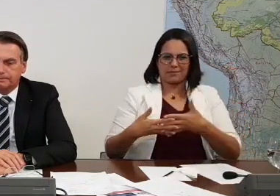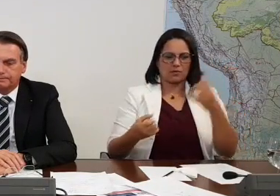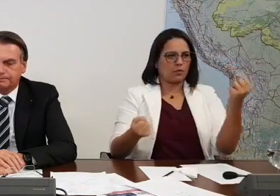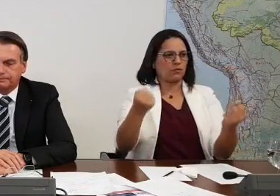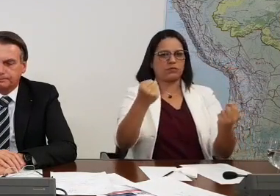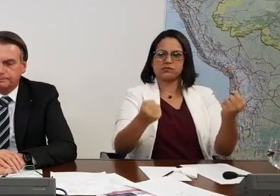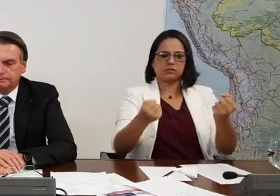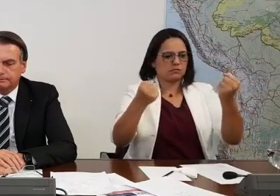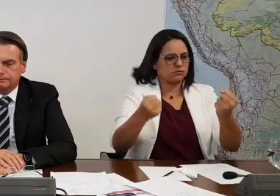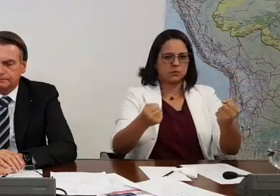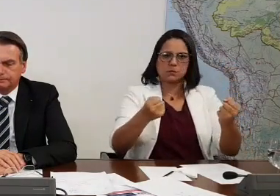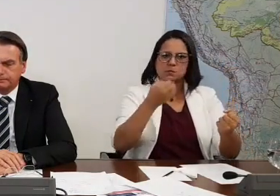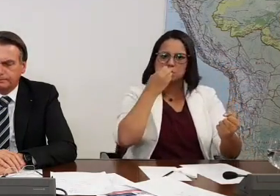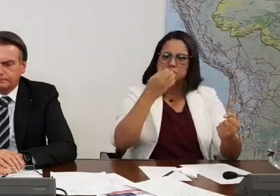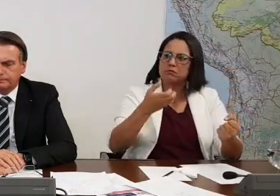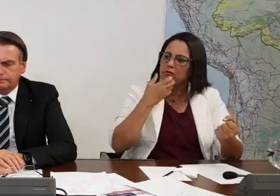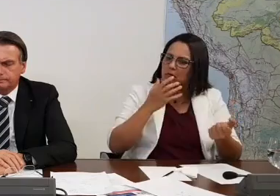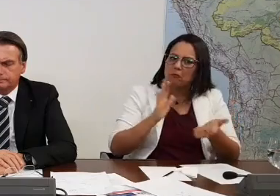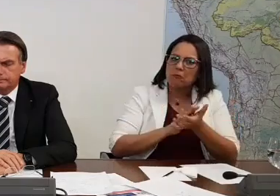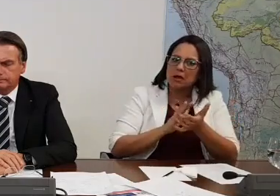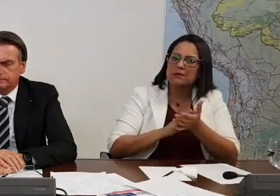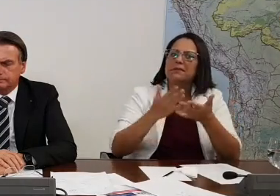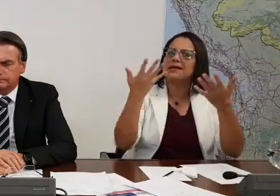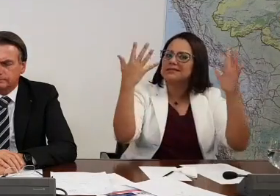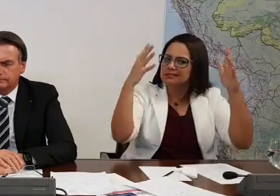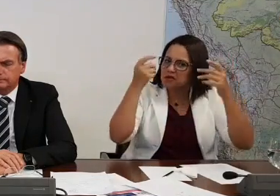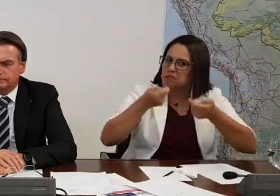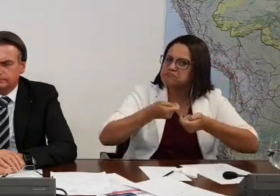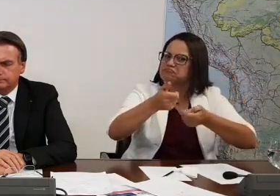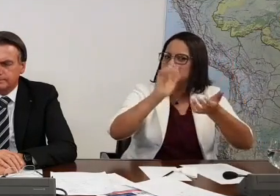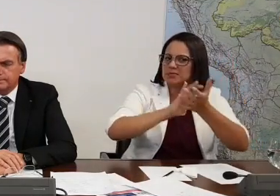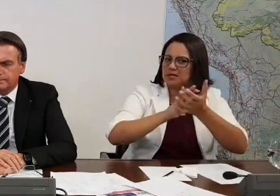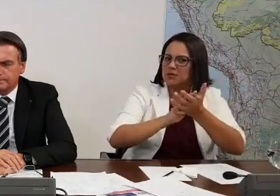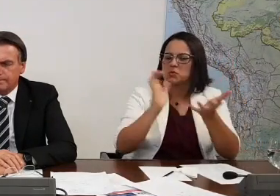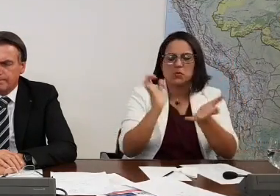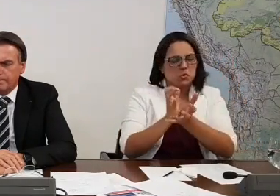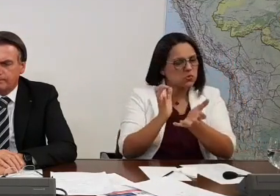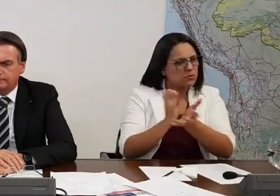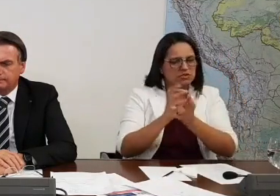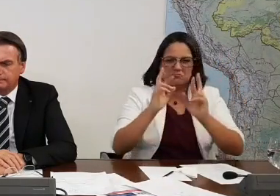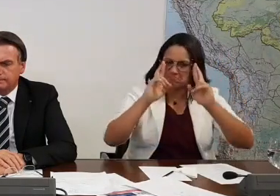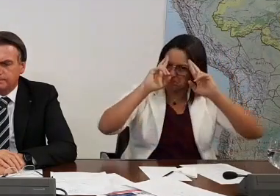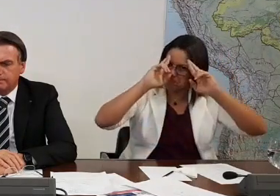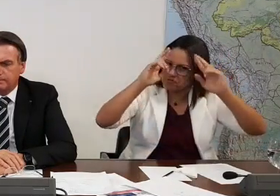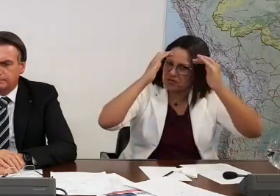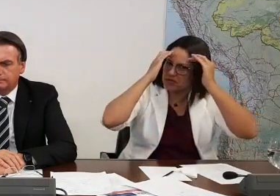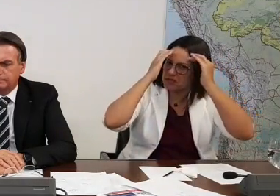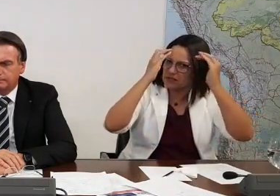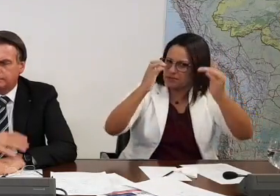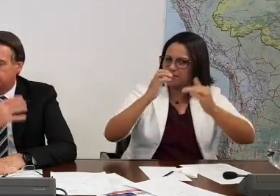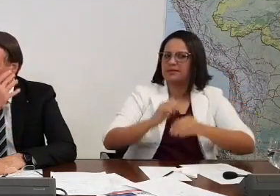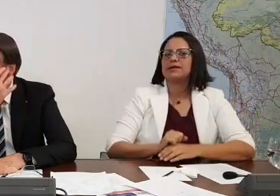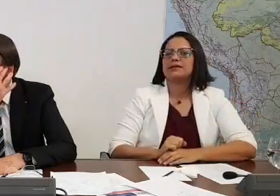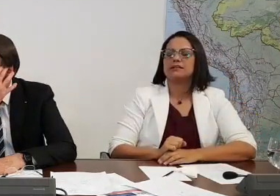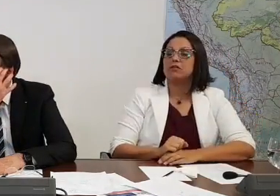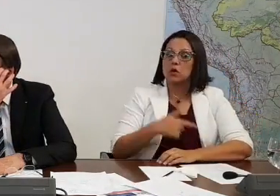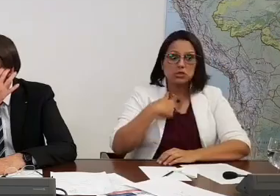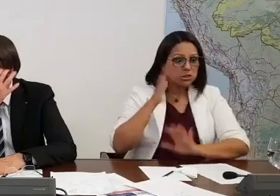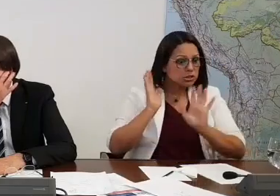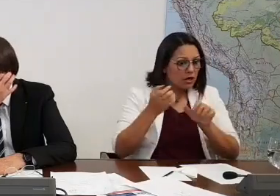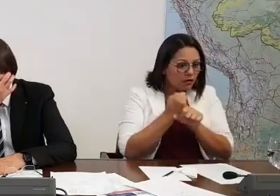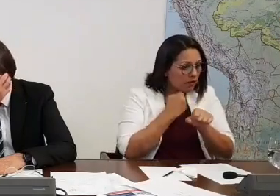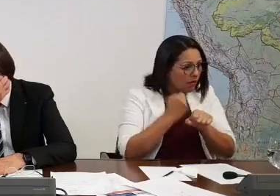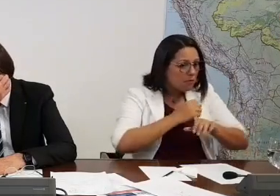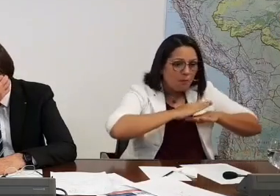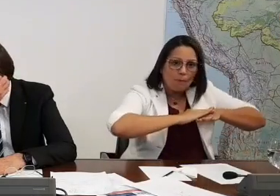lá todos os dias. E aí me homenagem aos caminhoneiros, é uma categoria que a gente tem todo o respeito. Já dizendo, olha, melhorou muito.